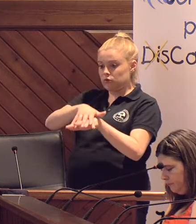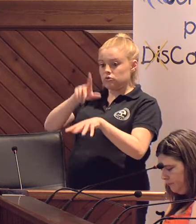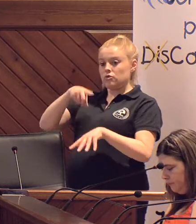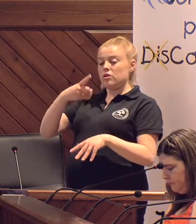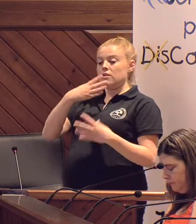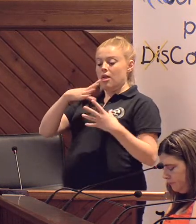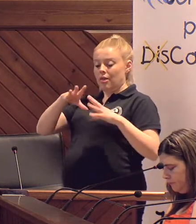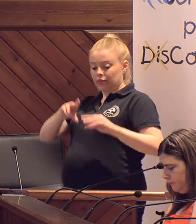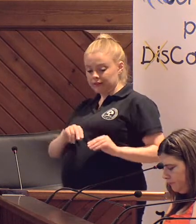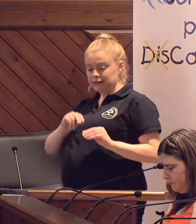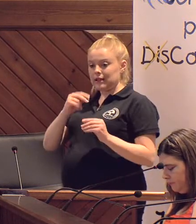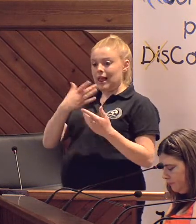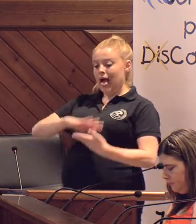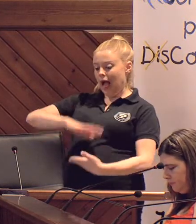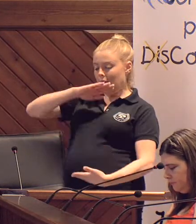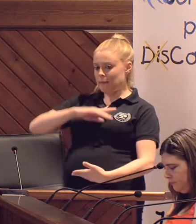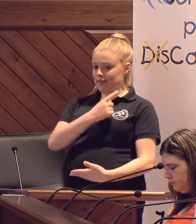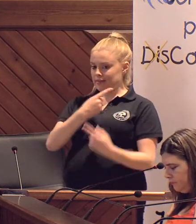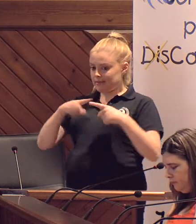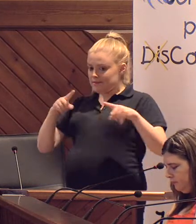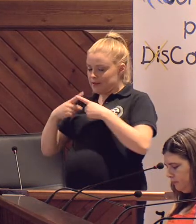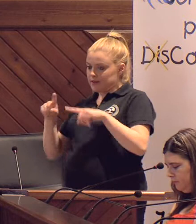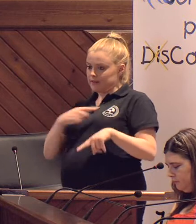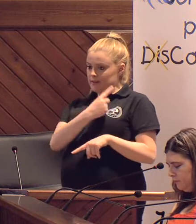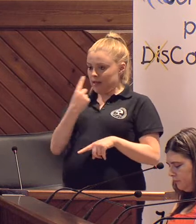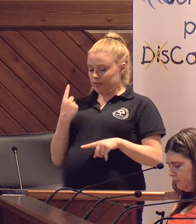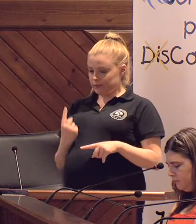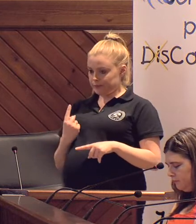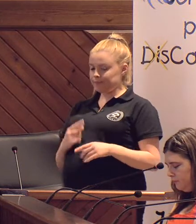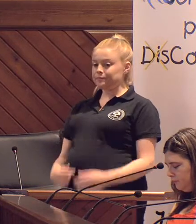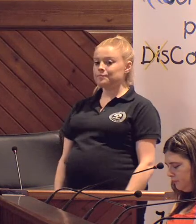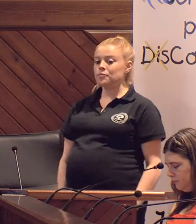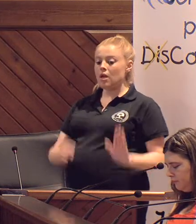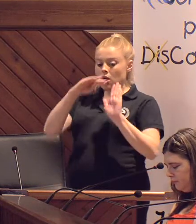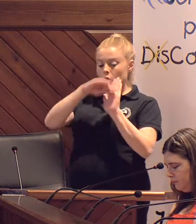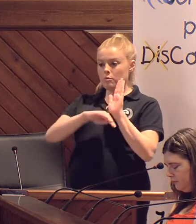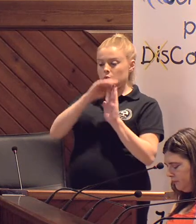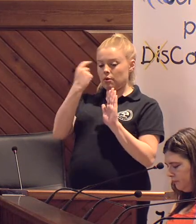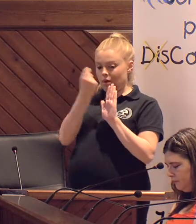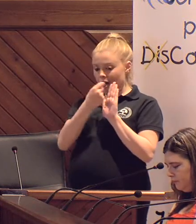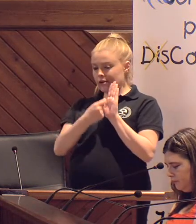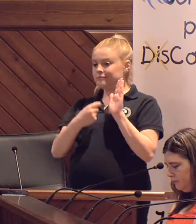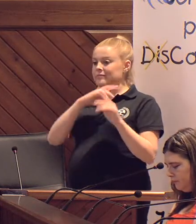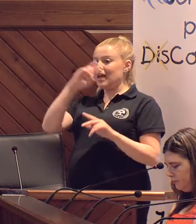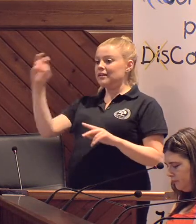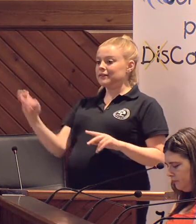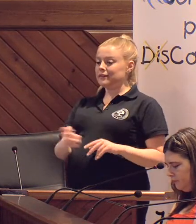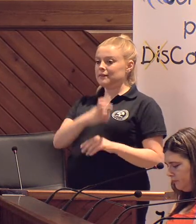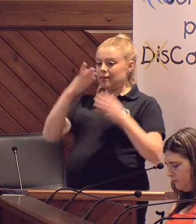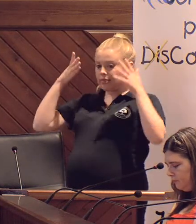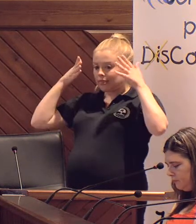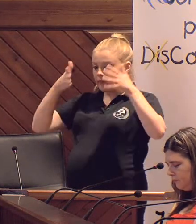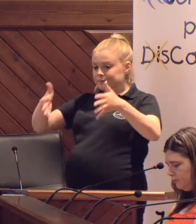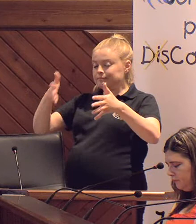aceptar las capacidades diferentes de cada persona. La programación ha recogido numerosas actividades dirigidas a la